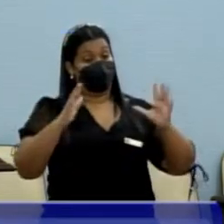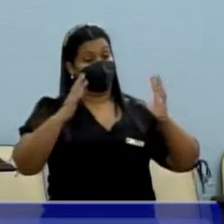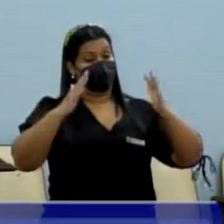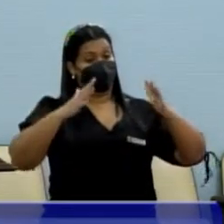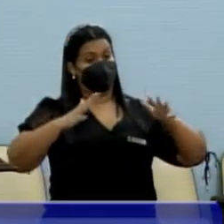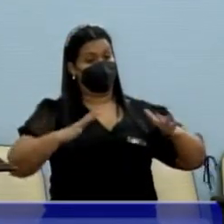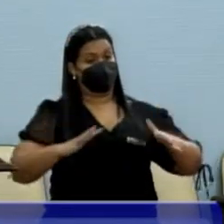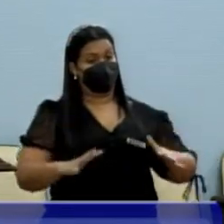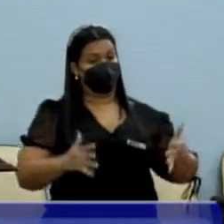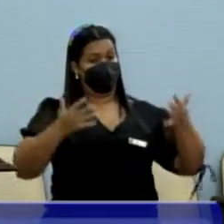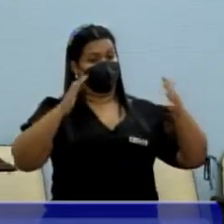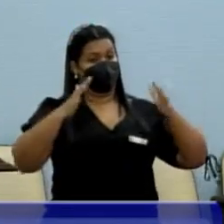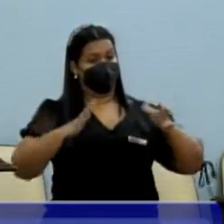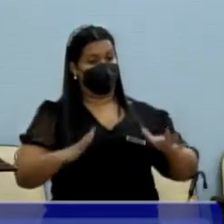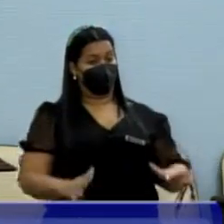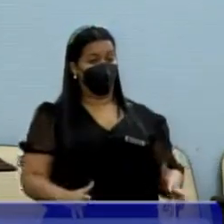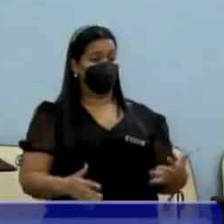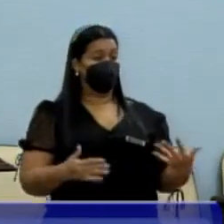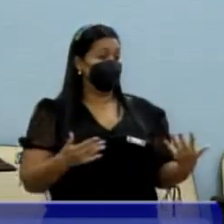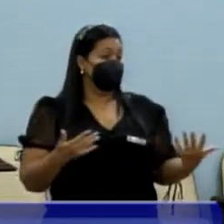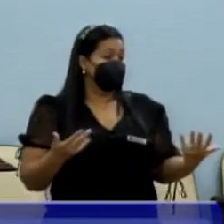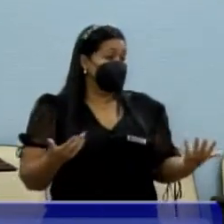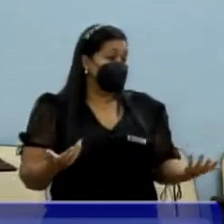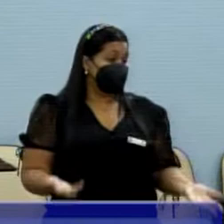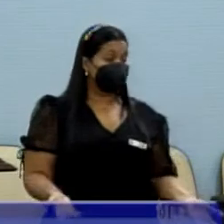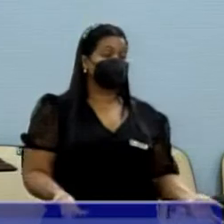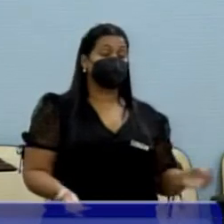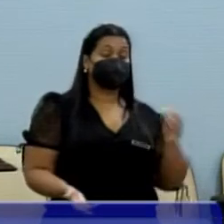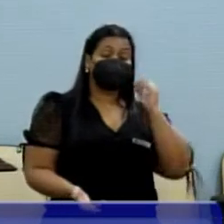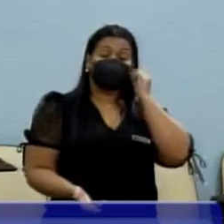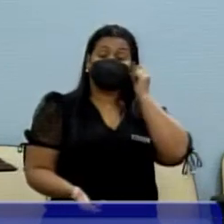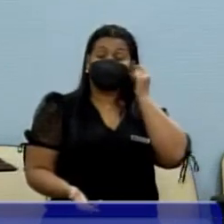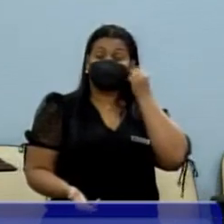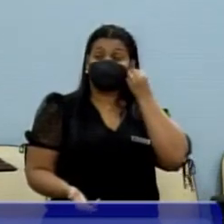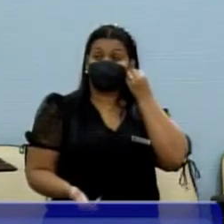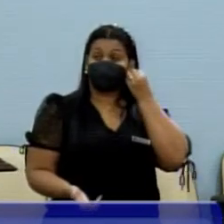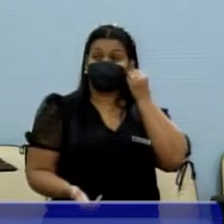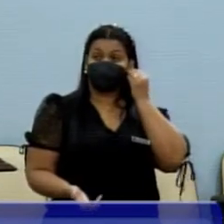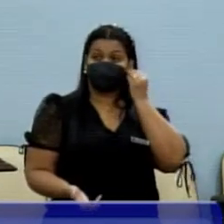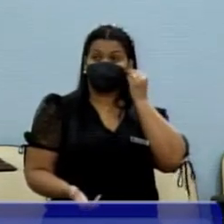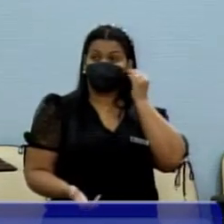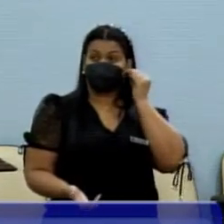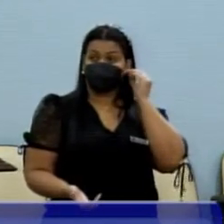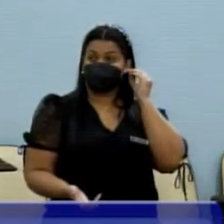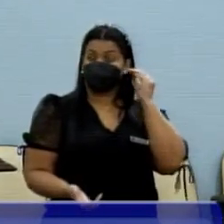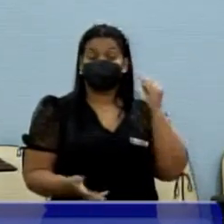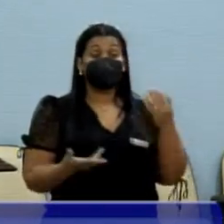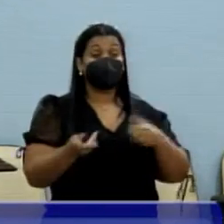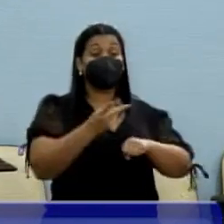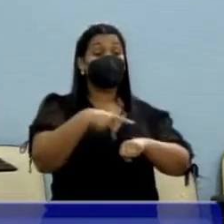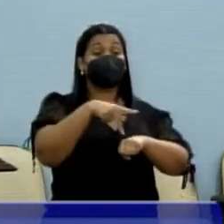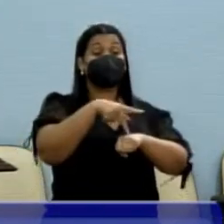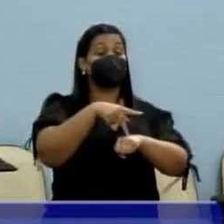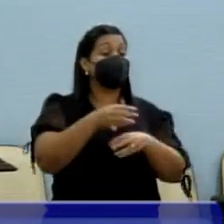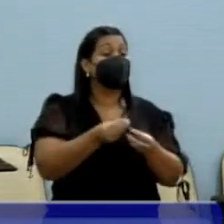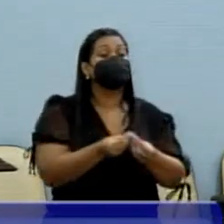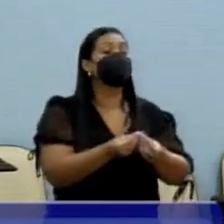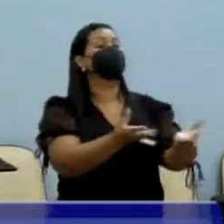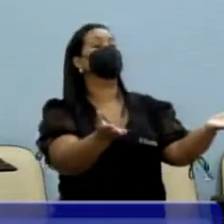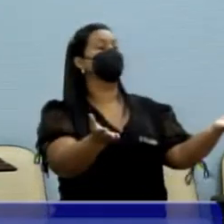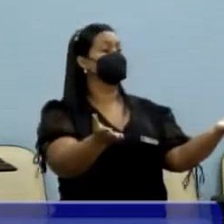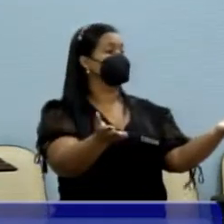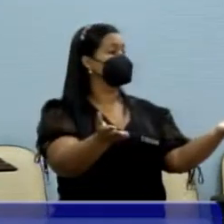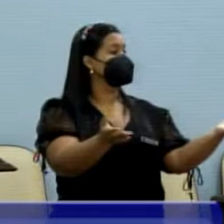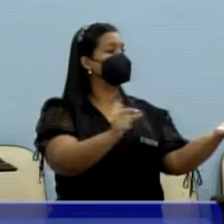entrega do país, é o fim da soberania nacional, e coloca o país na mão do mercado, do que tem de